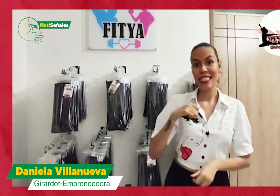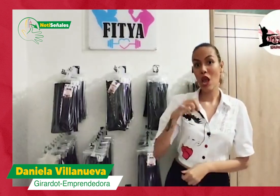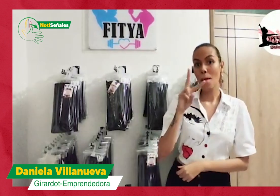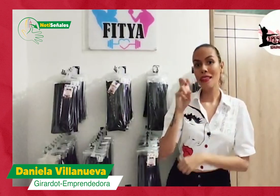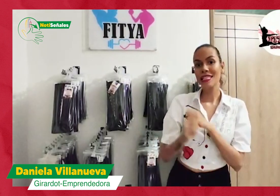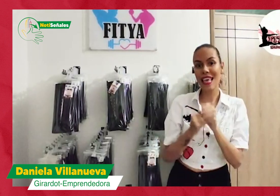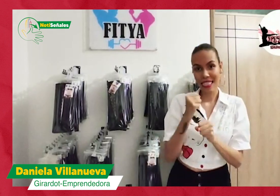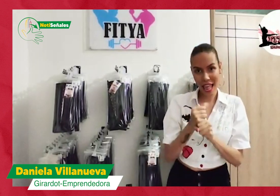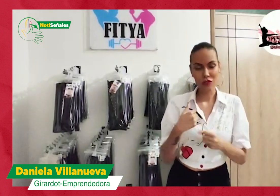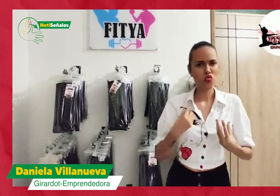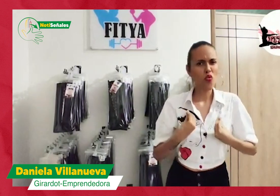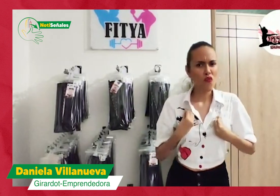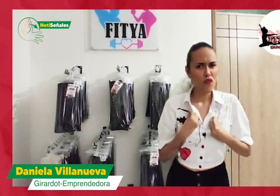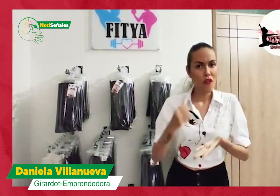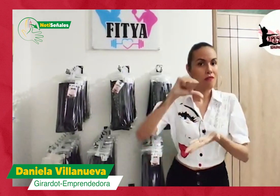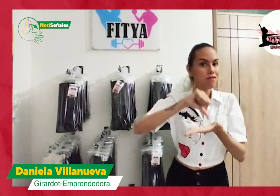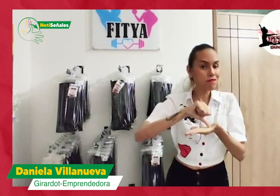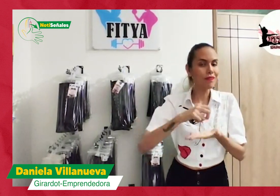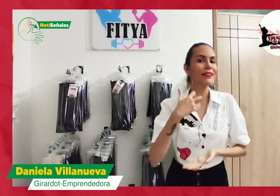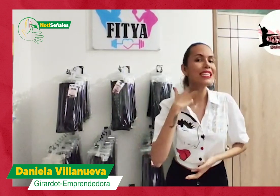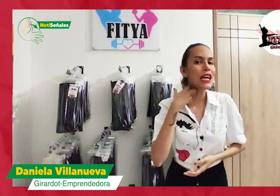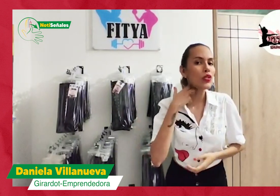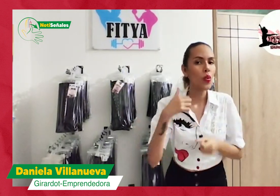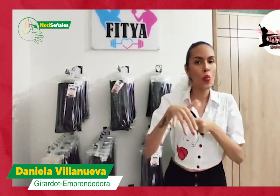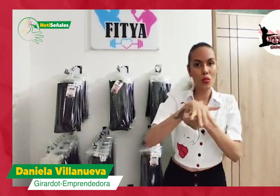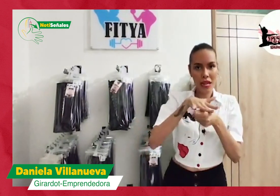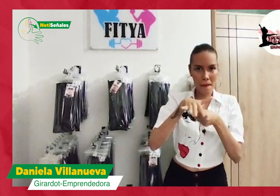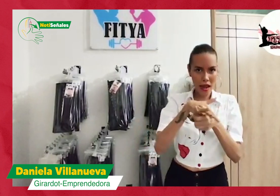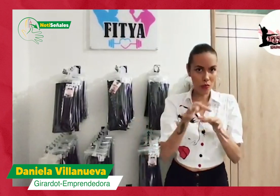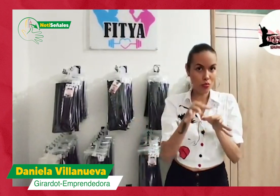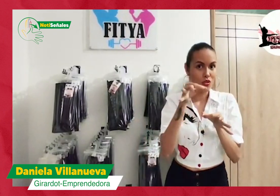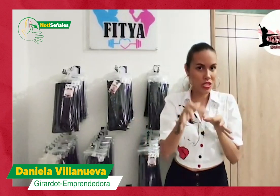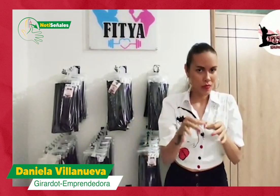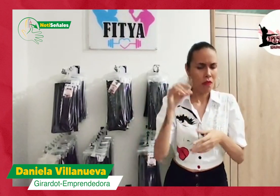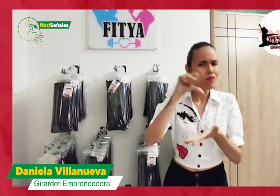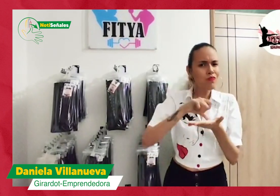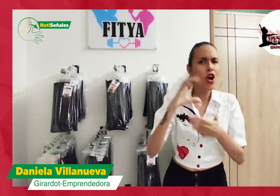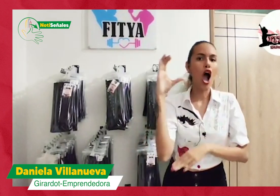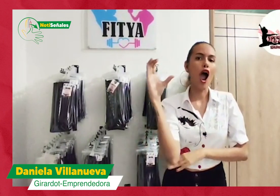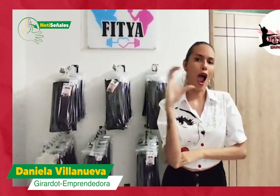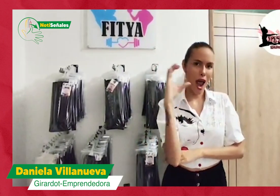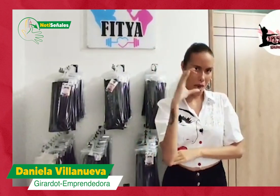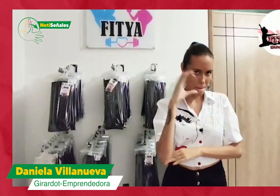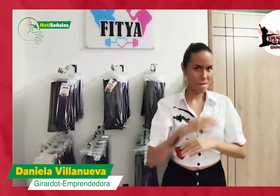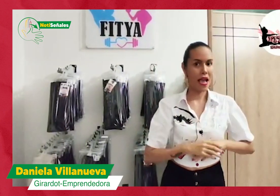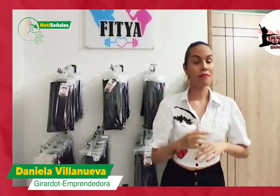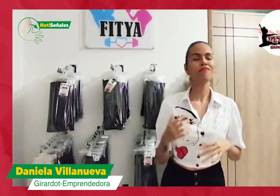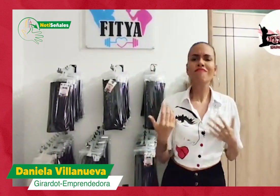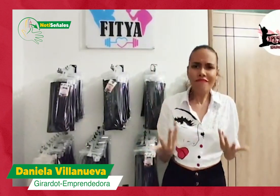27 años, vivo en el municipio de Girardot, en el departamento de Cundinamarca, Colombia. Quiero presentarles